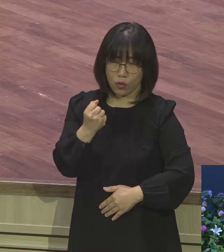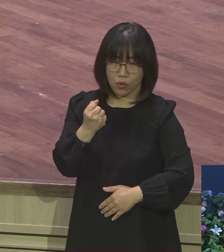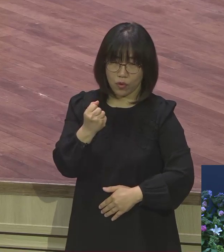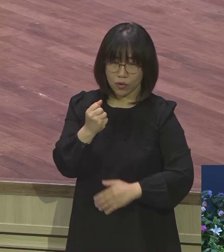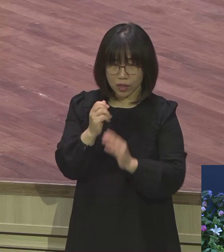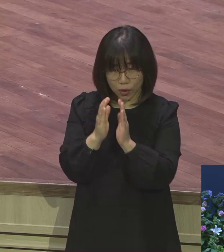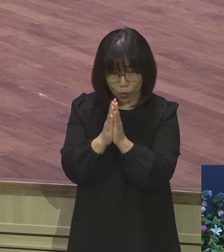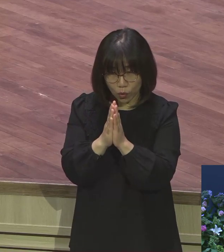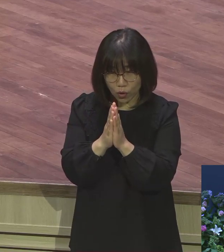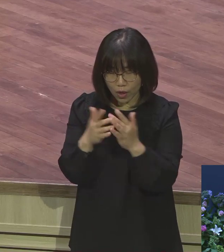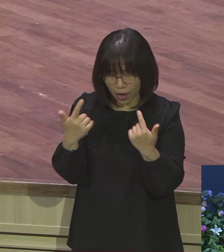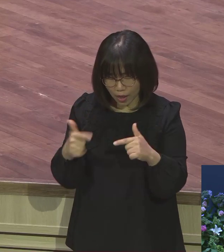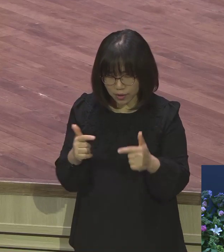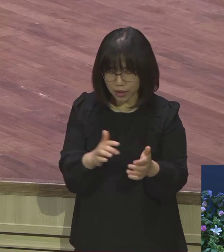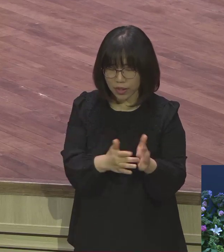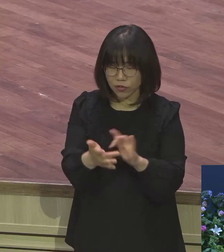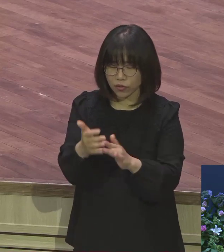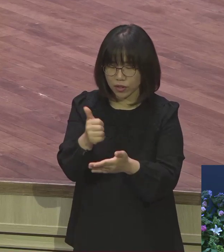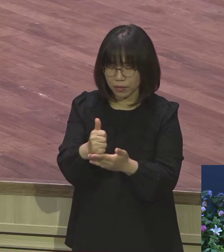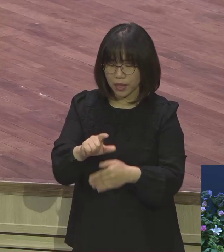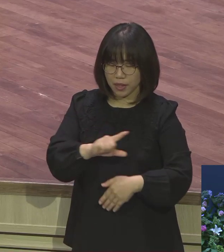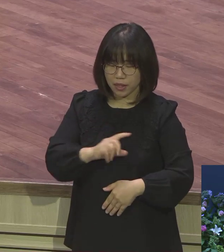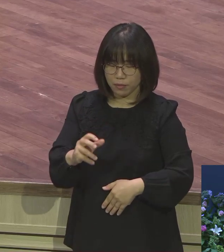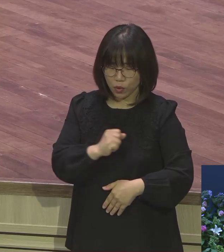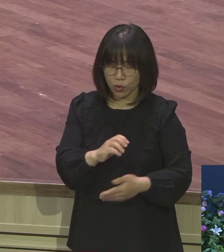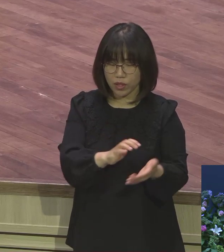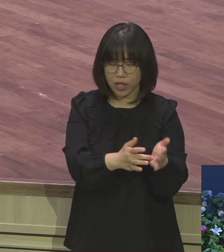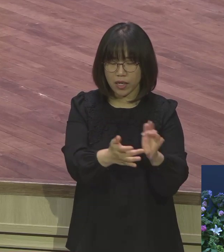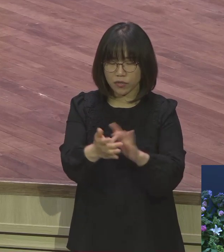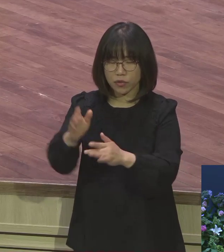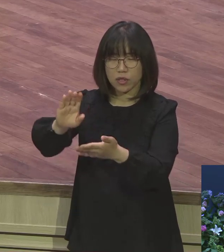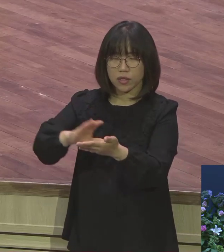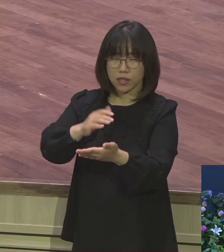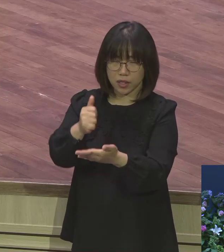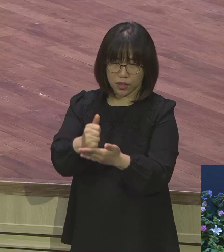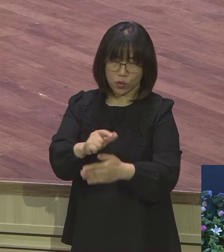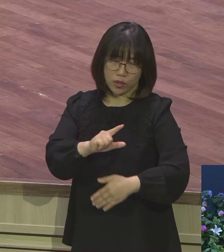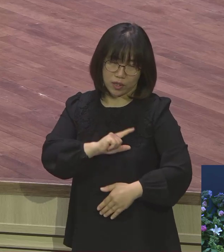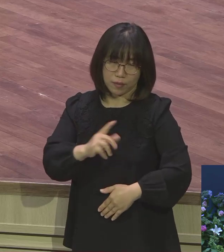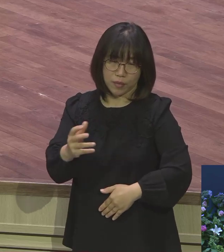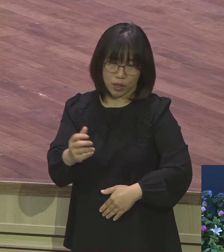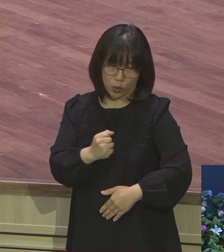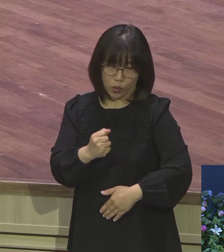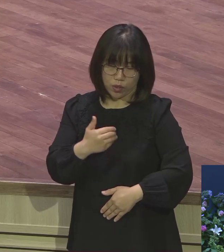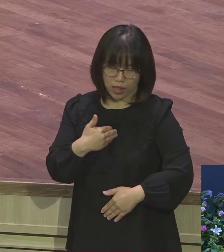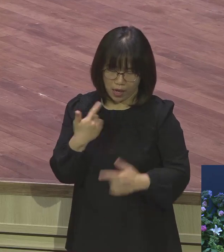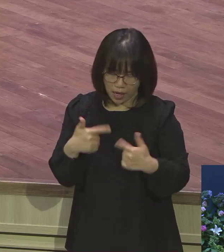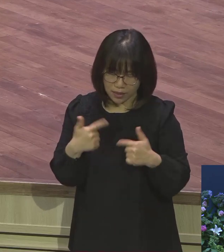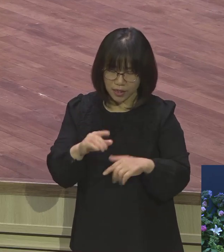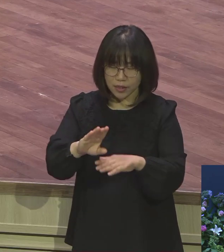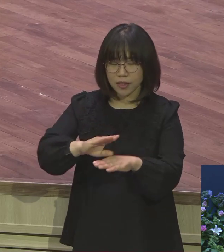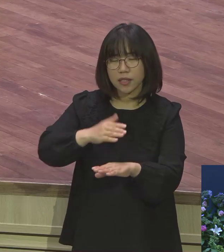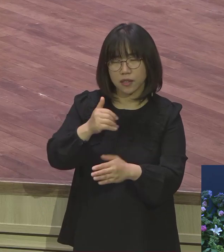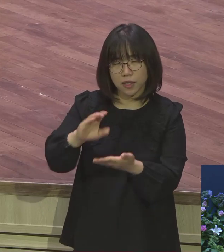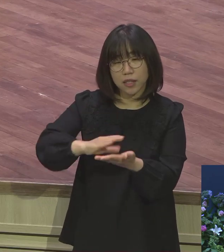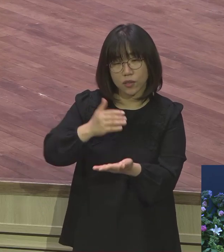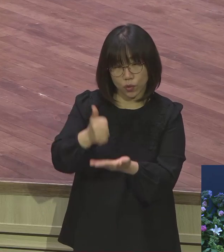예수님 이름으로 기도합니다도 좋지만 저는 언제나 예수 그리스도 그리스도를 붙입니다. 예수 그리스도 이름으로